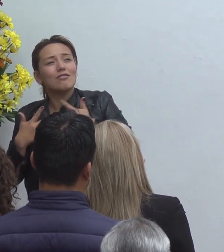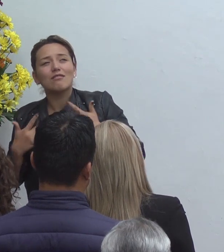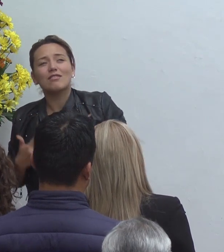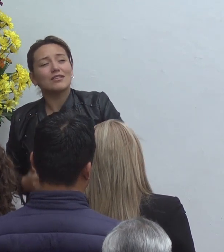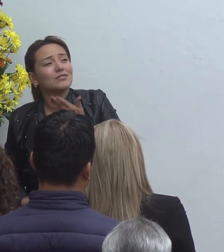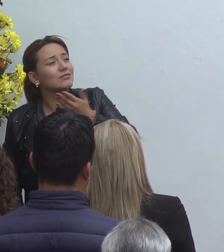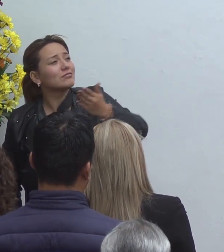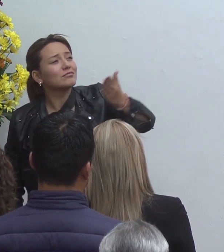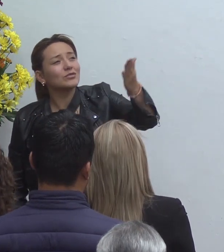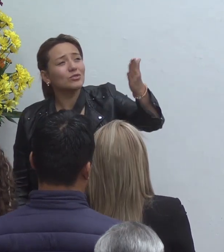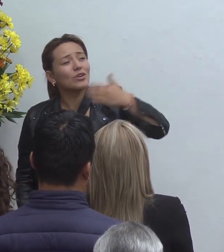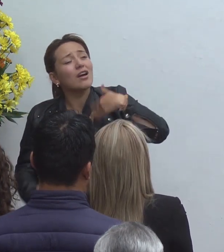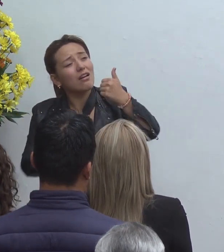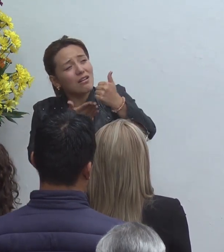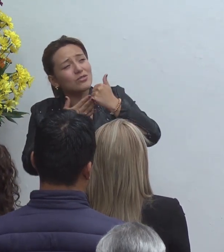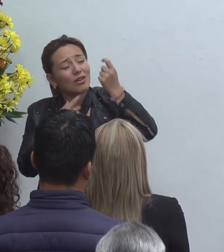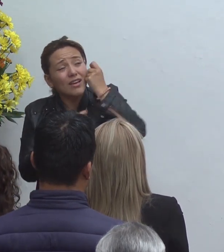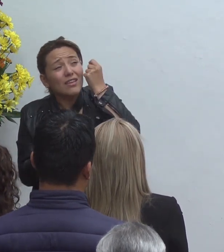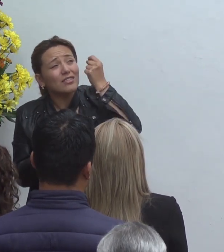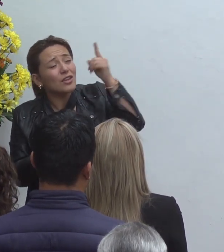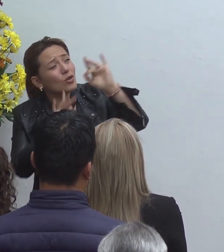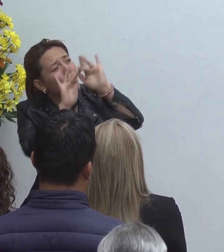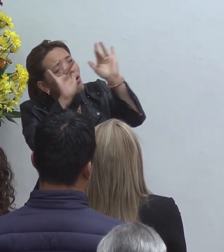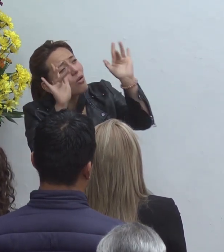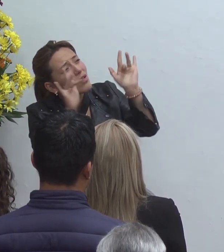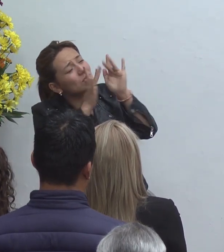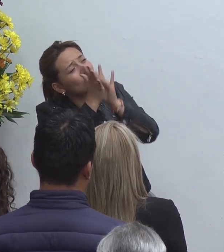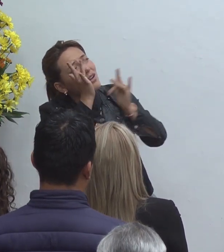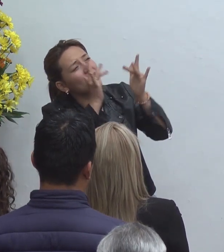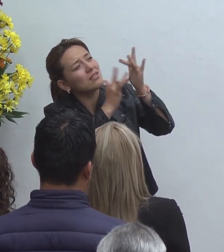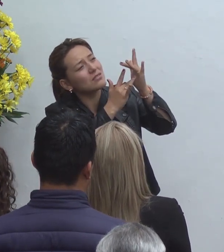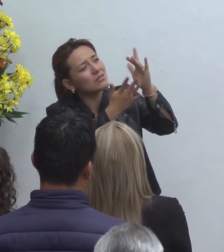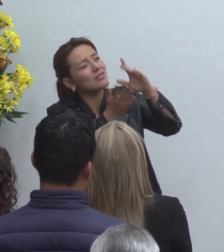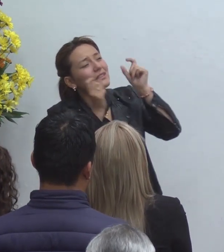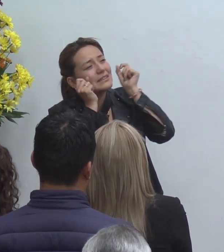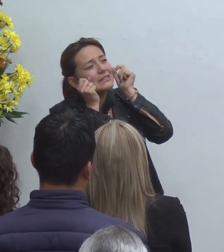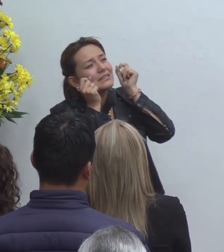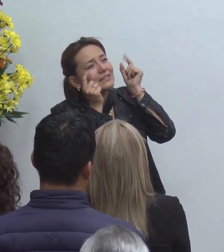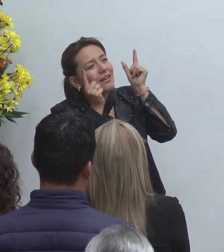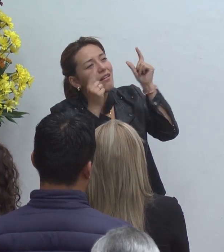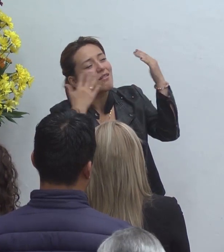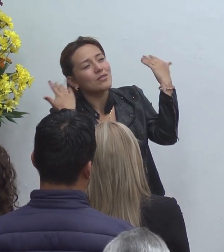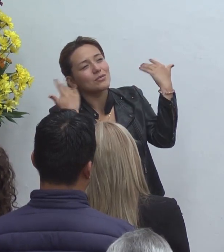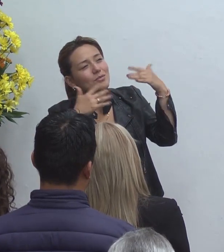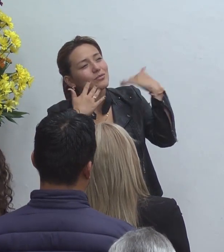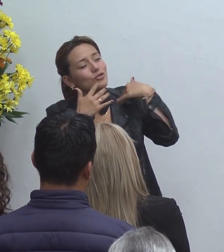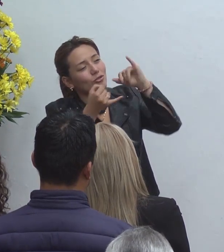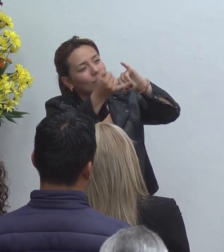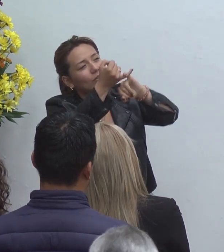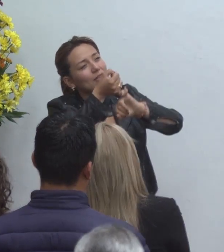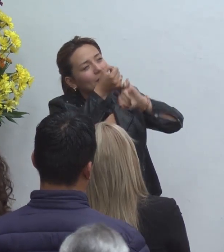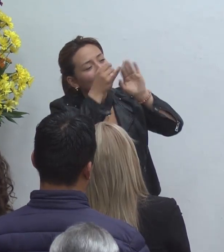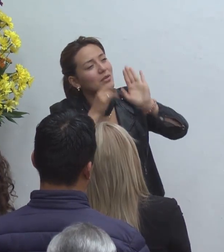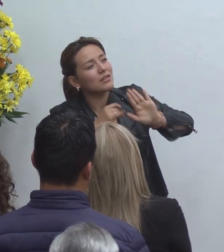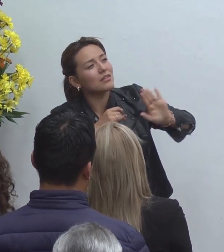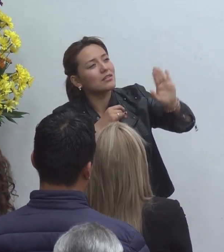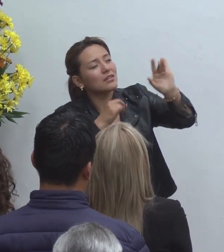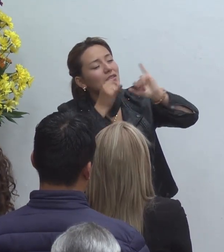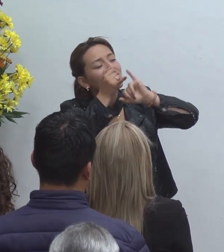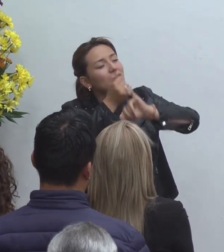ayúdanos en primer lugar a entender ese corazón nuestro y en segundo lugar señora a saber que dependemos por eso es que dependemos aún más de ti